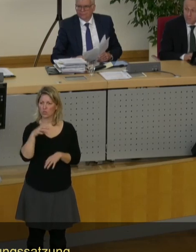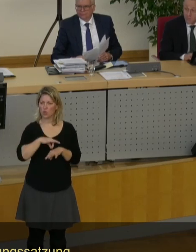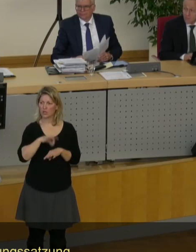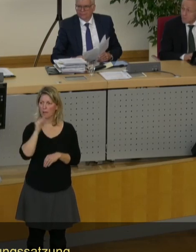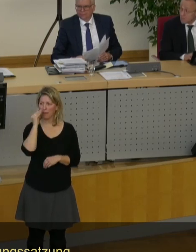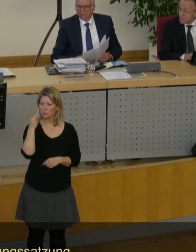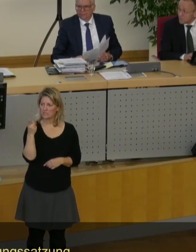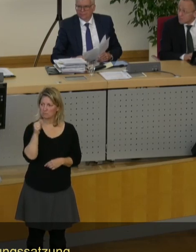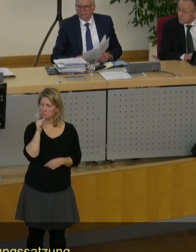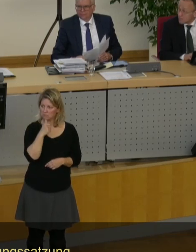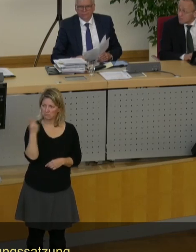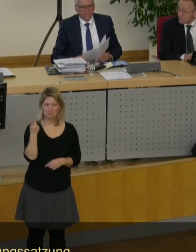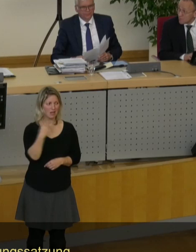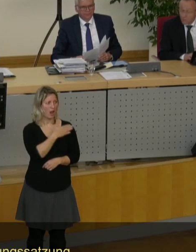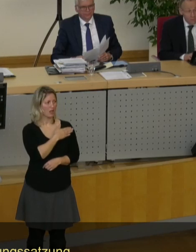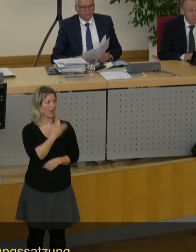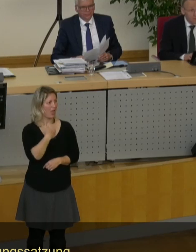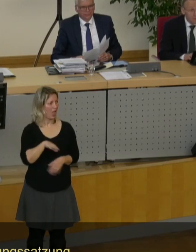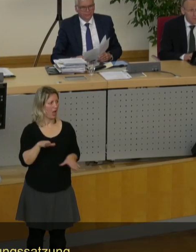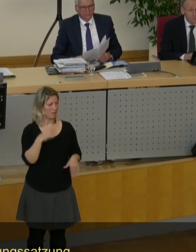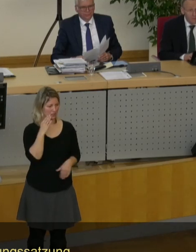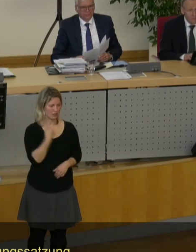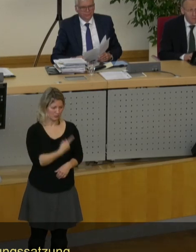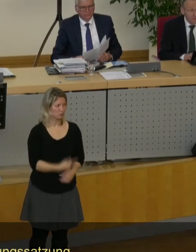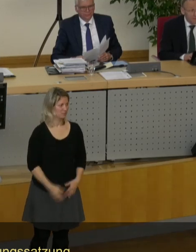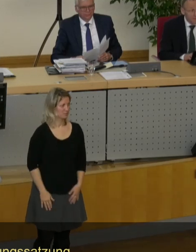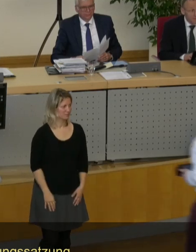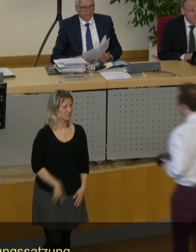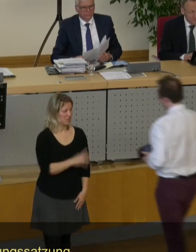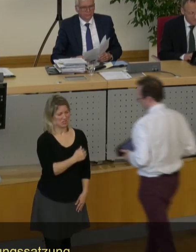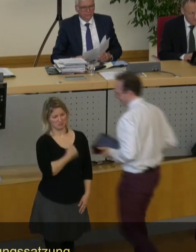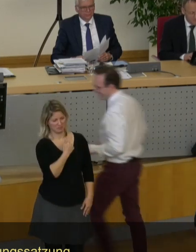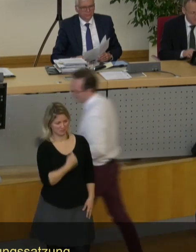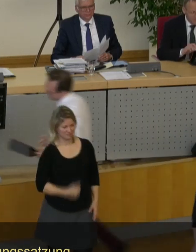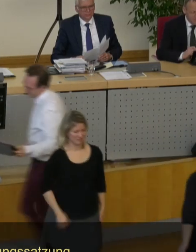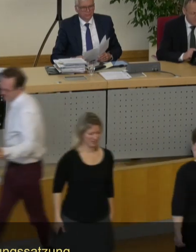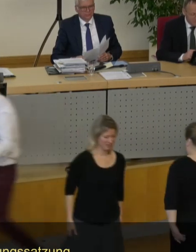nein, Linke, Herr Engemeyer, jetzt raus.